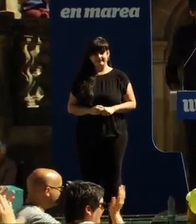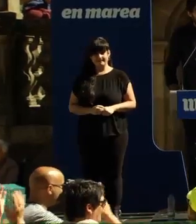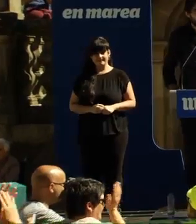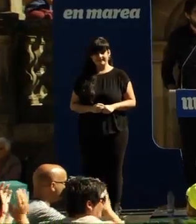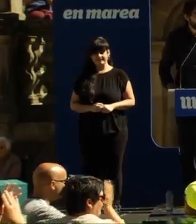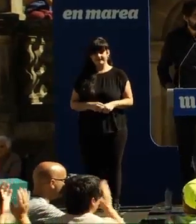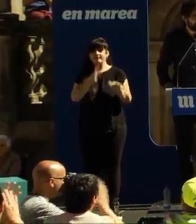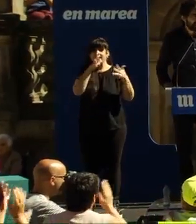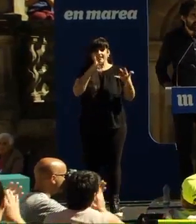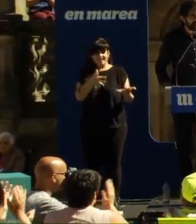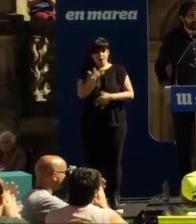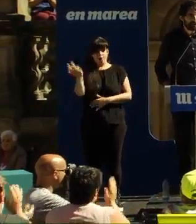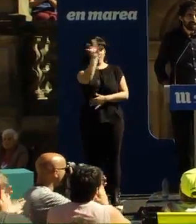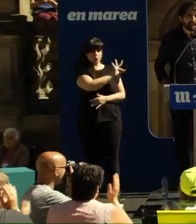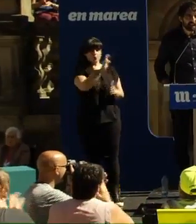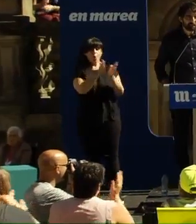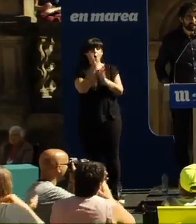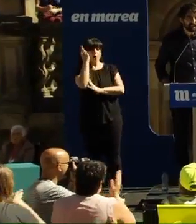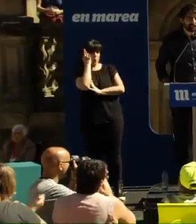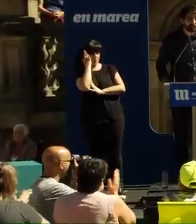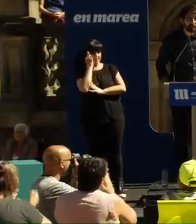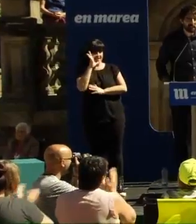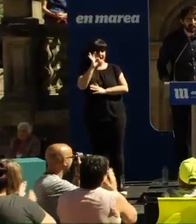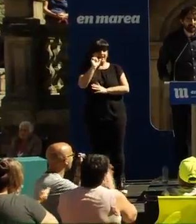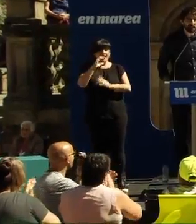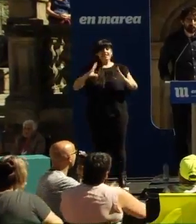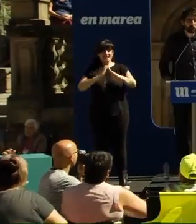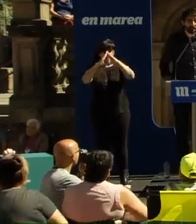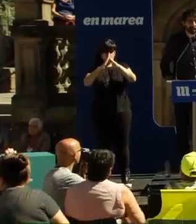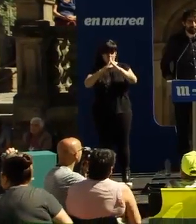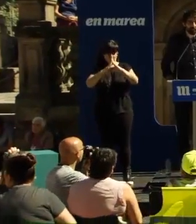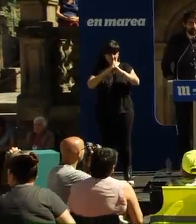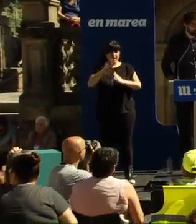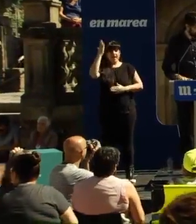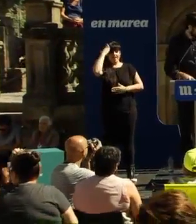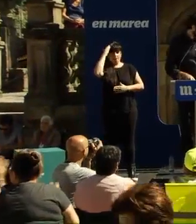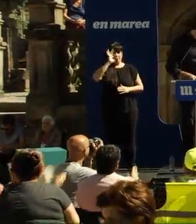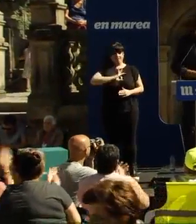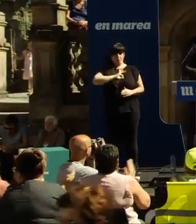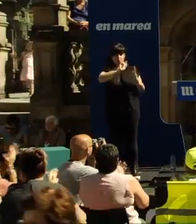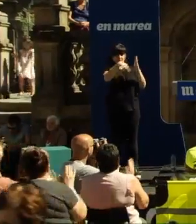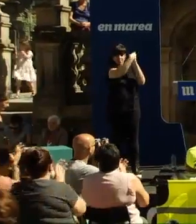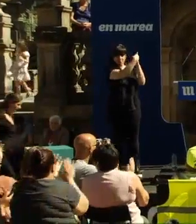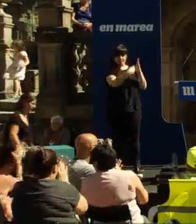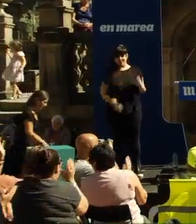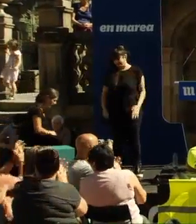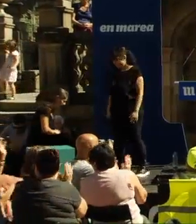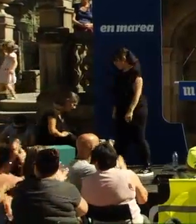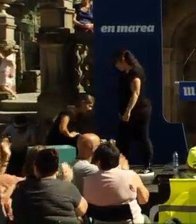e agora dou paso a compañeira Carmen Santos cabeza de lista pola provincia de Pontevedra aplausos